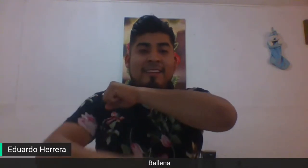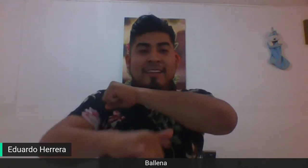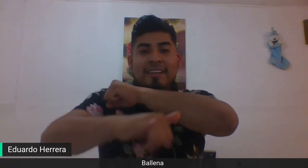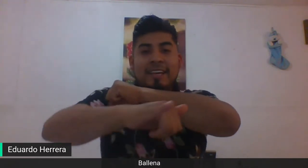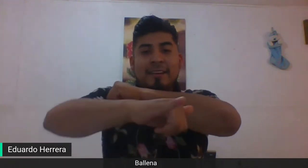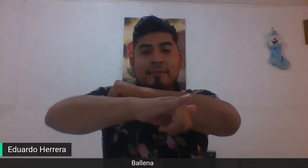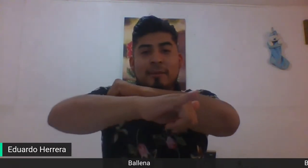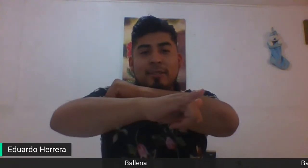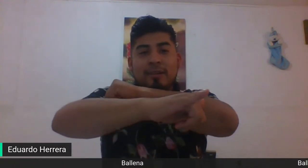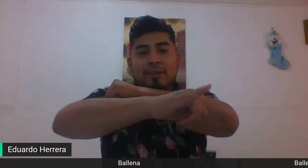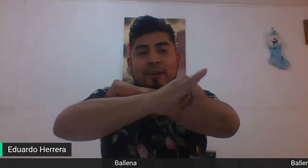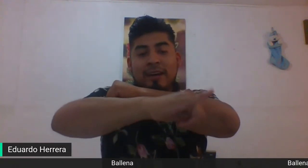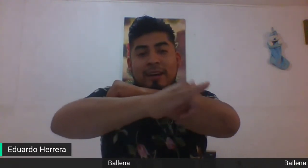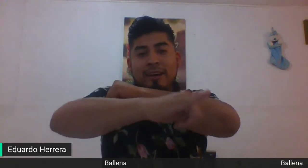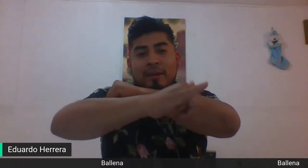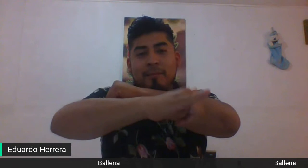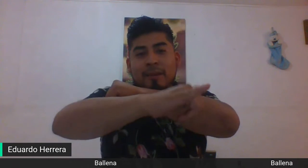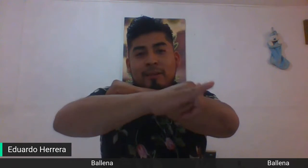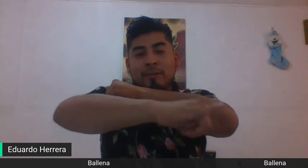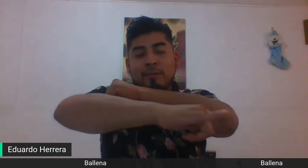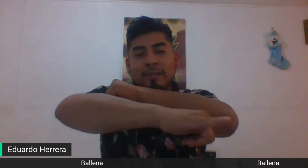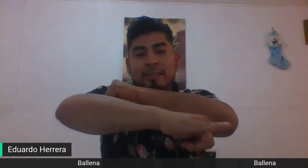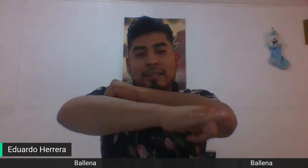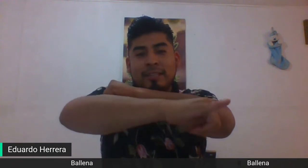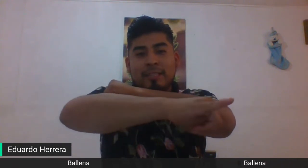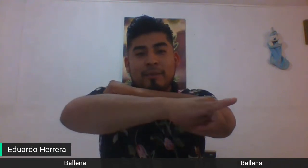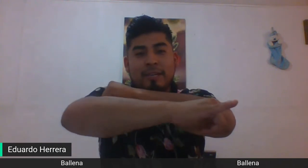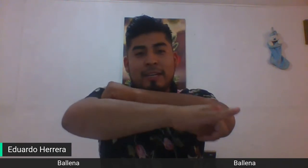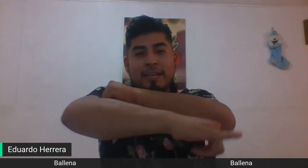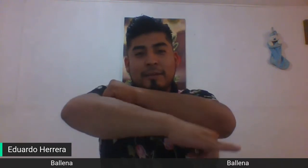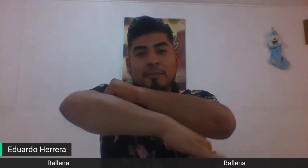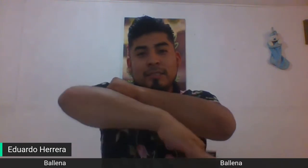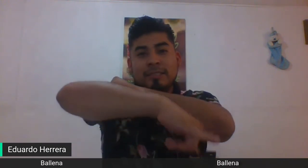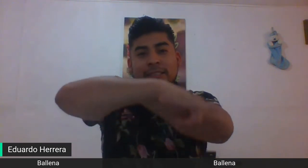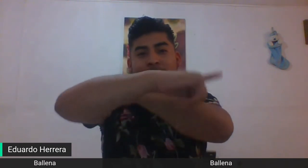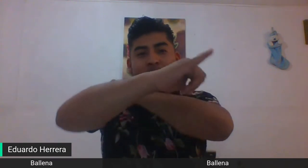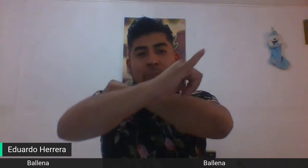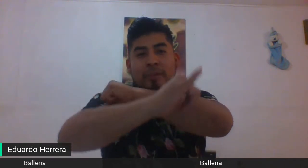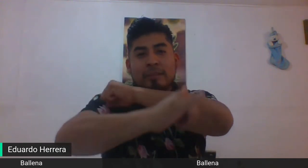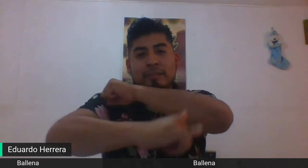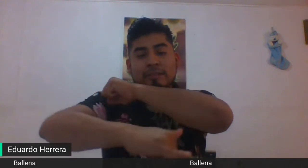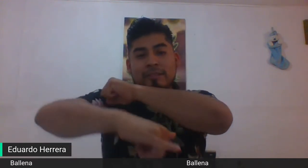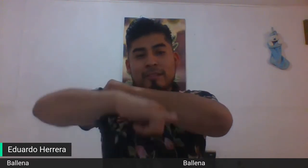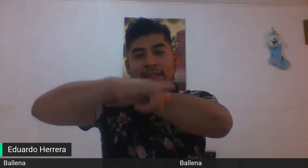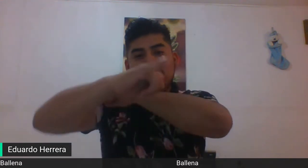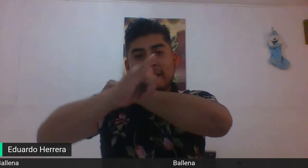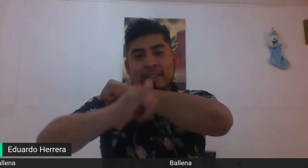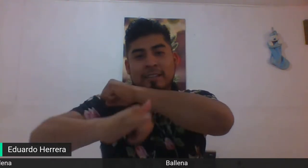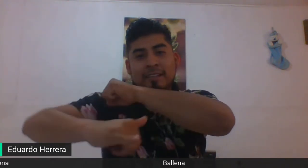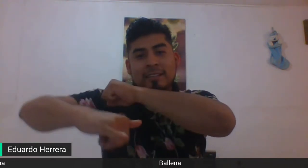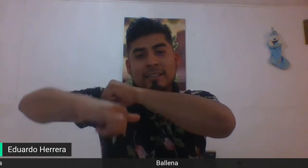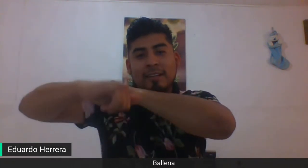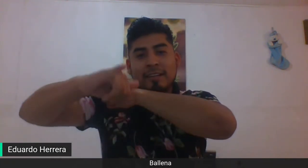Y vamos a colocar la mano dominante de esta manera y vamos a hacer este movimiento. ¿Sale?